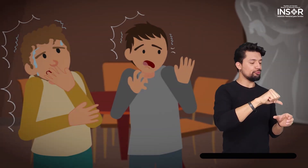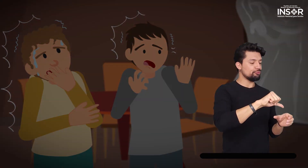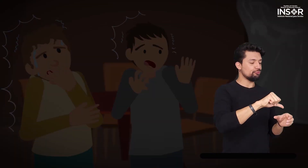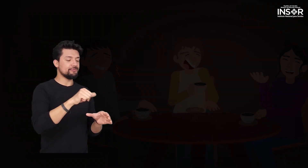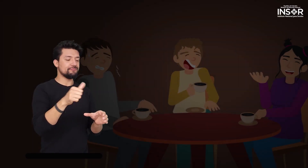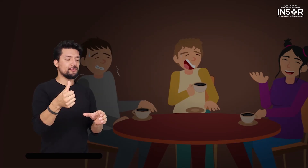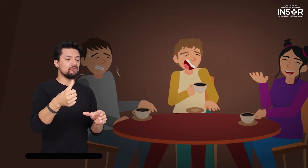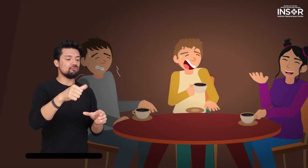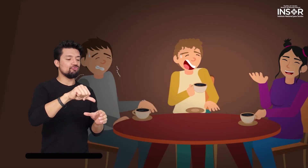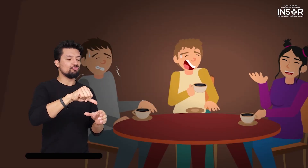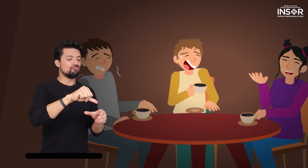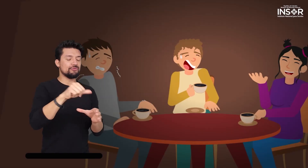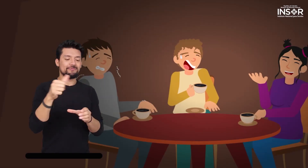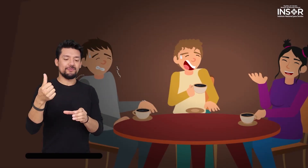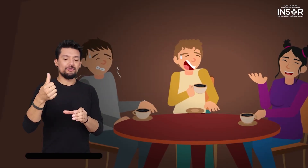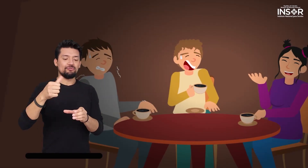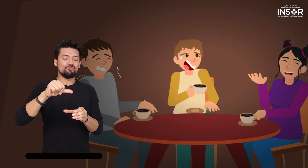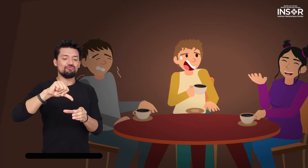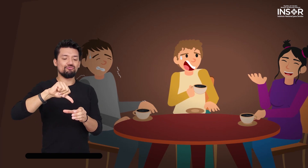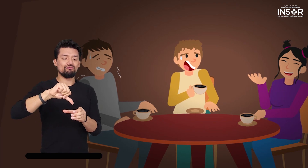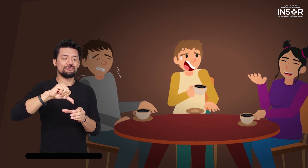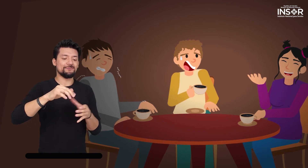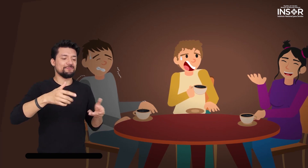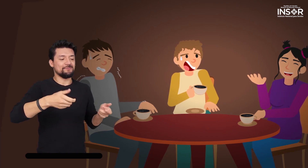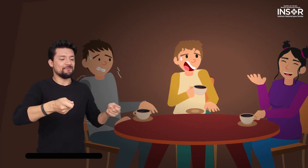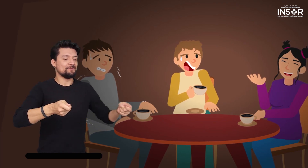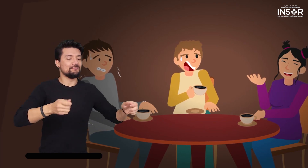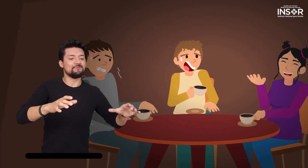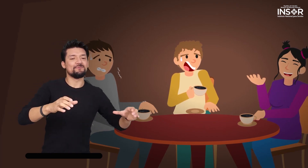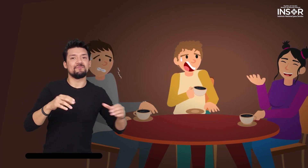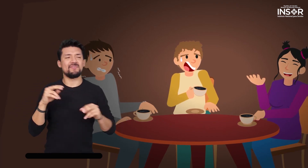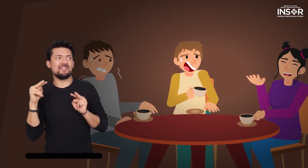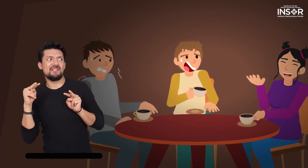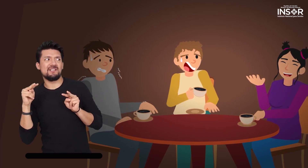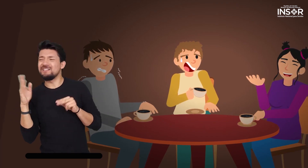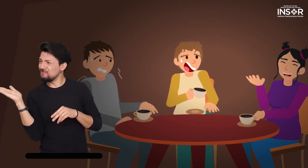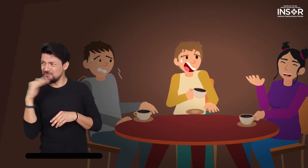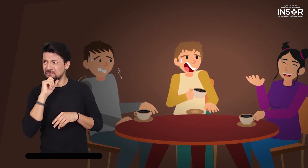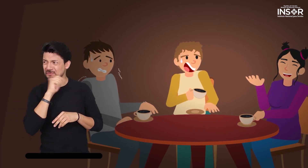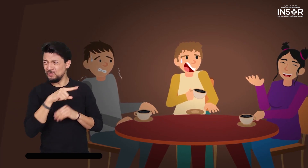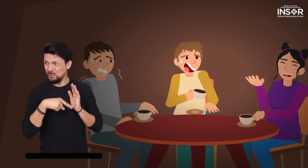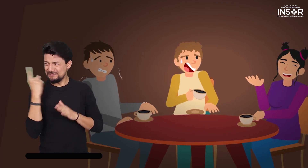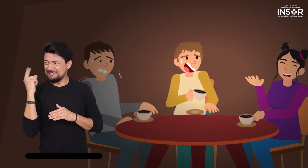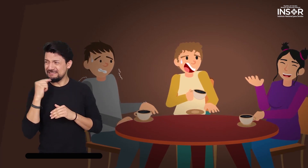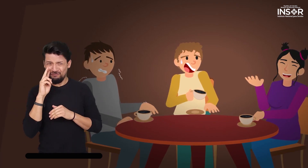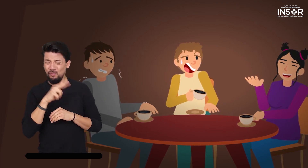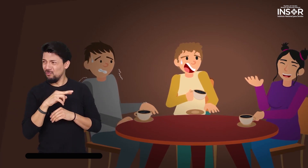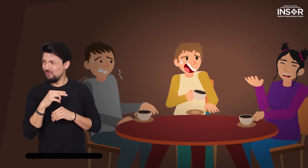estaba sirviendo el café en tres pocillos. Hugo se animó a preguntarle a Marcela si había visto al duendecillo. Se acercó a ella,